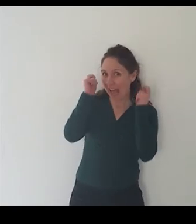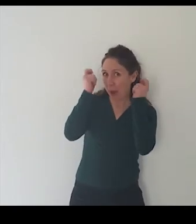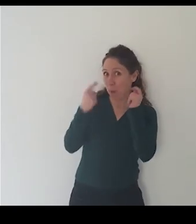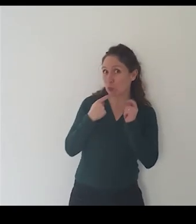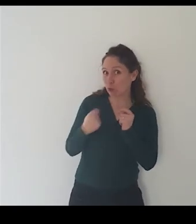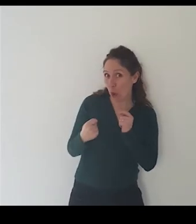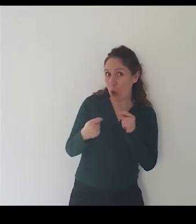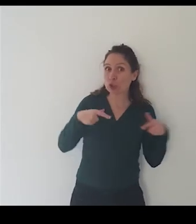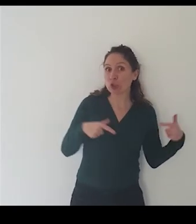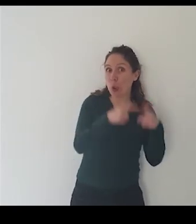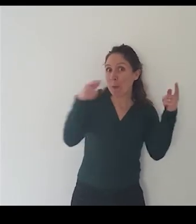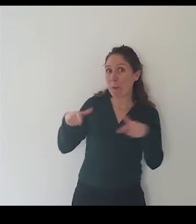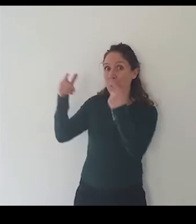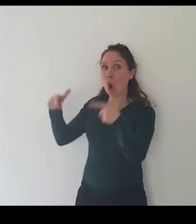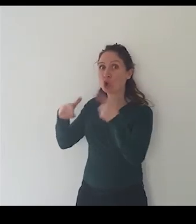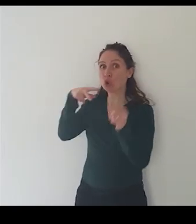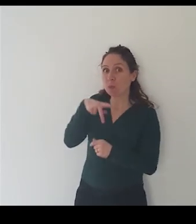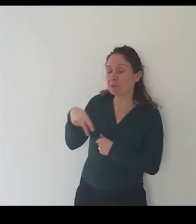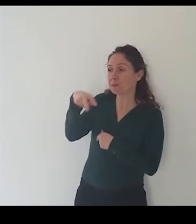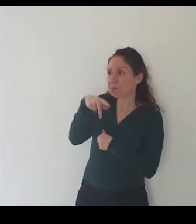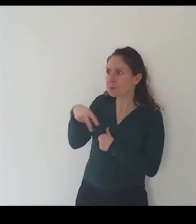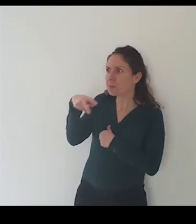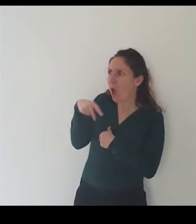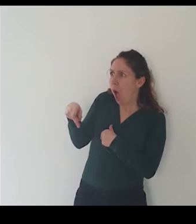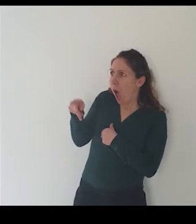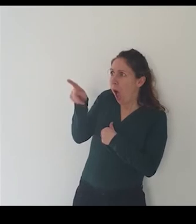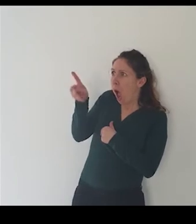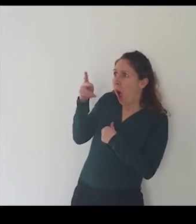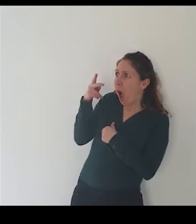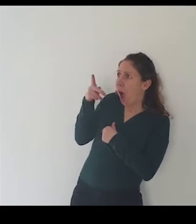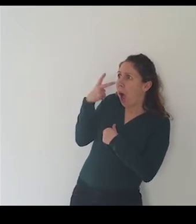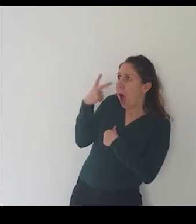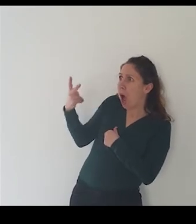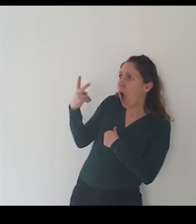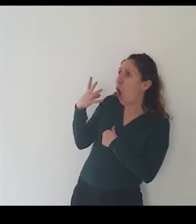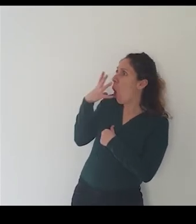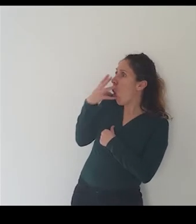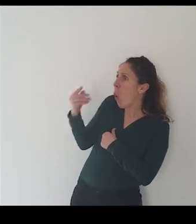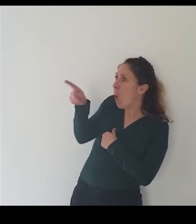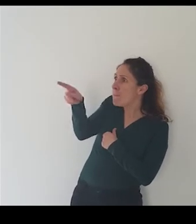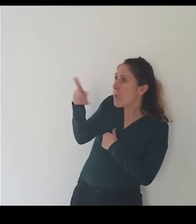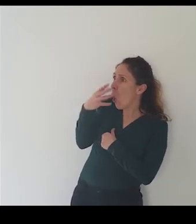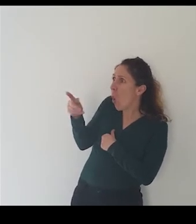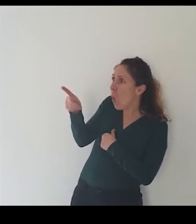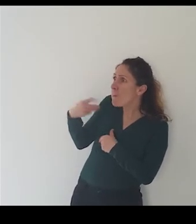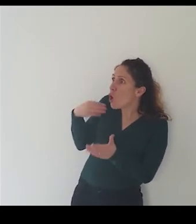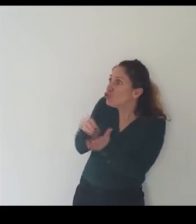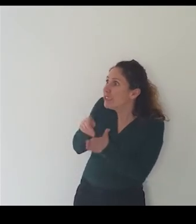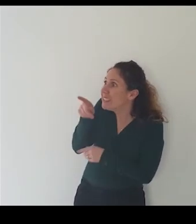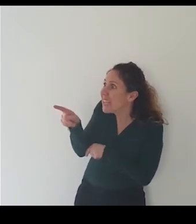se ci fossi ti mangerei poi a nuotare me ne